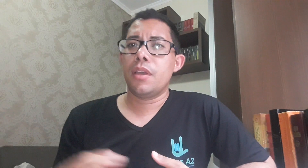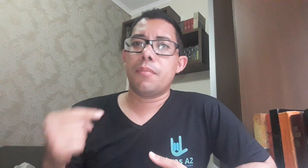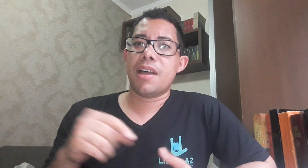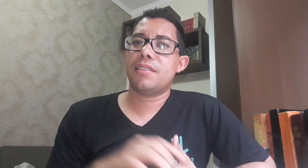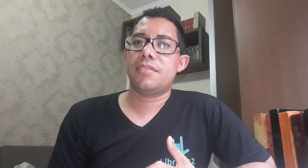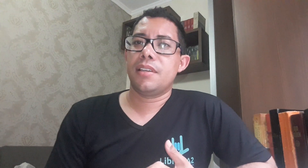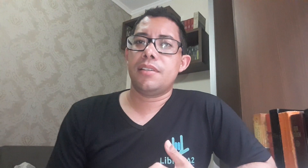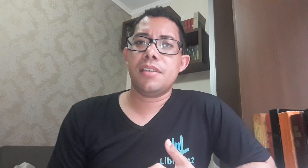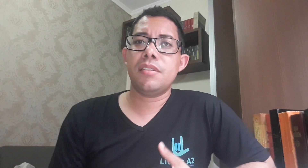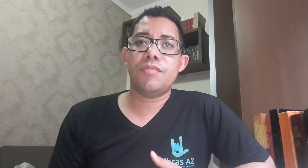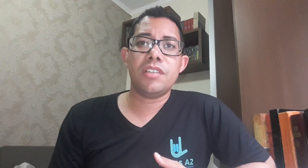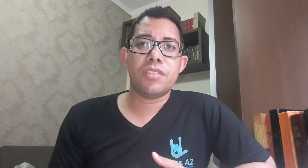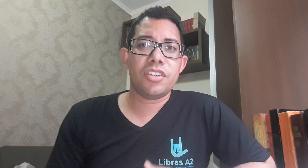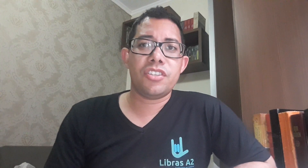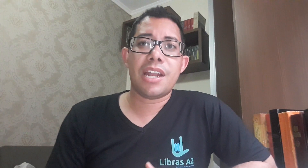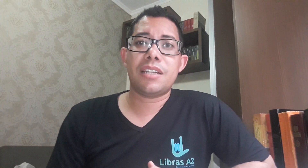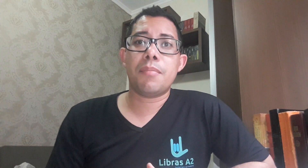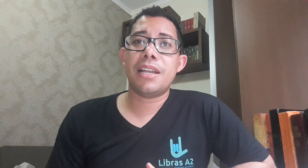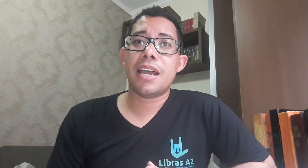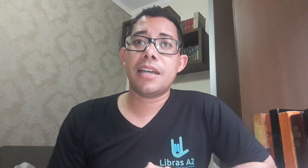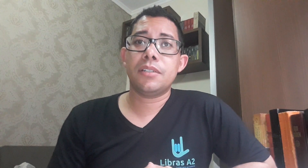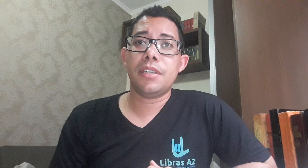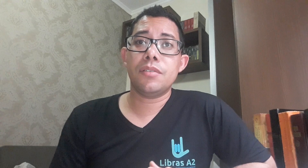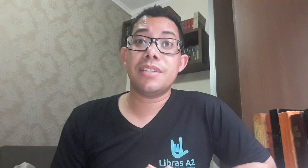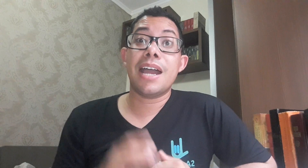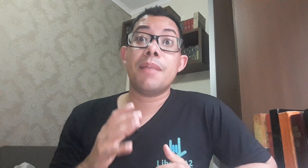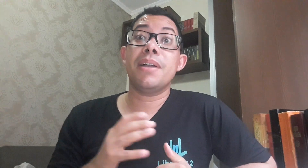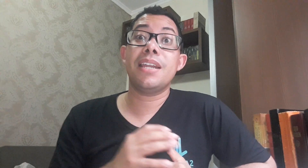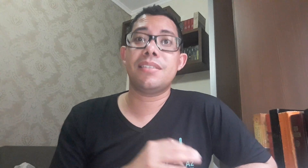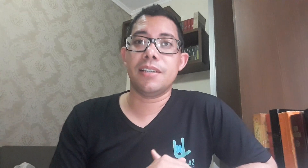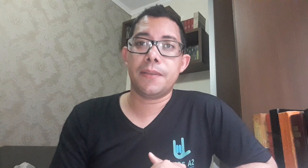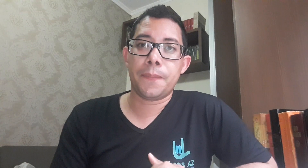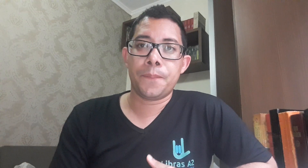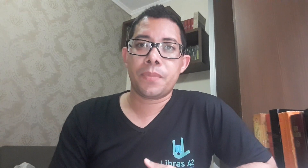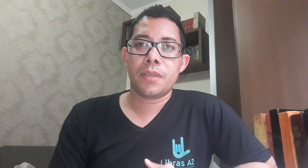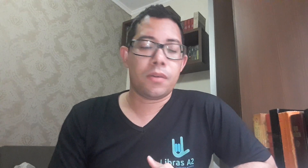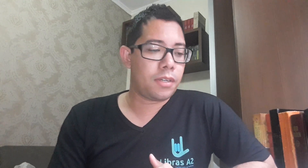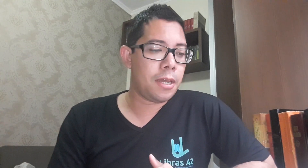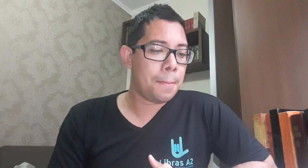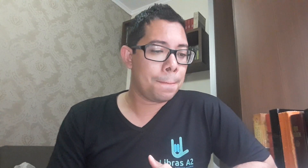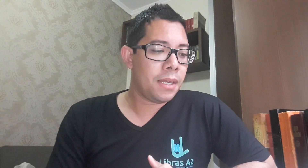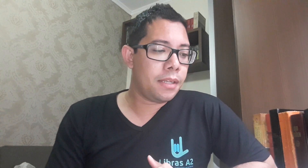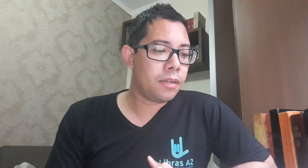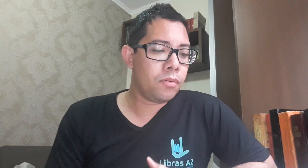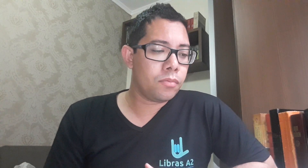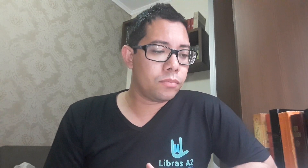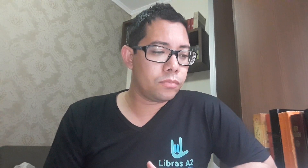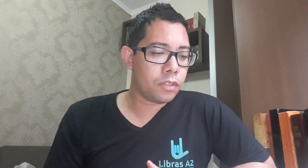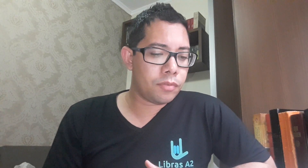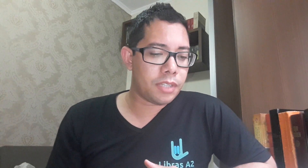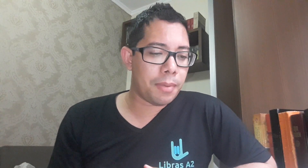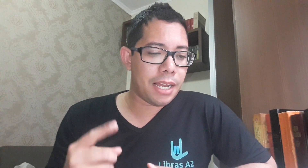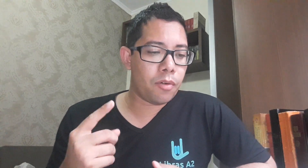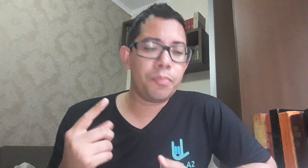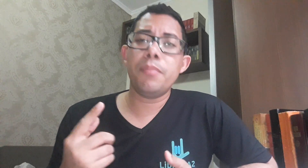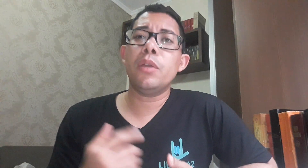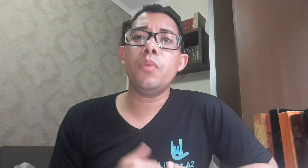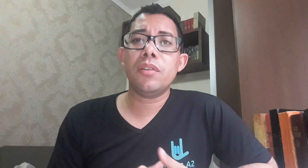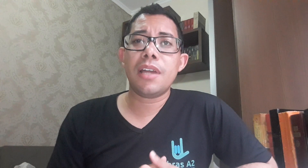mas nesses vídeos a gente irá trabalhar hinos da harpa cristã. Então nós vamos trabalhar o primeiro hino da